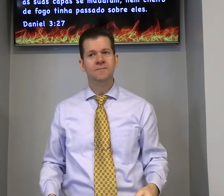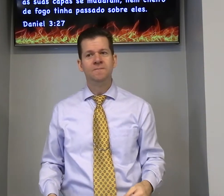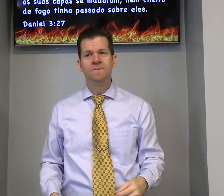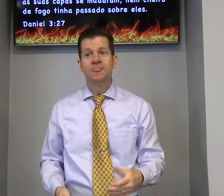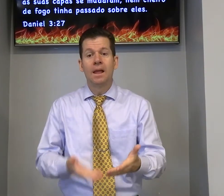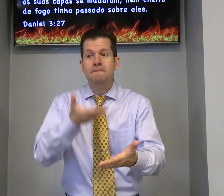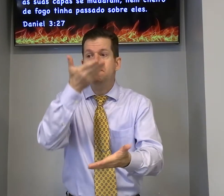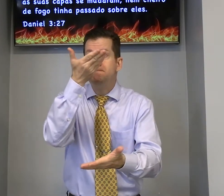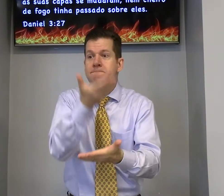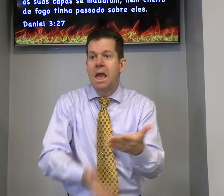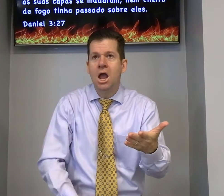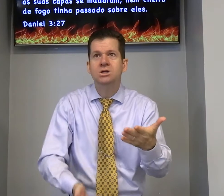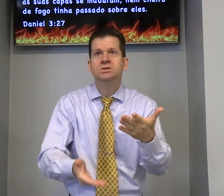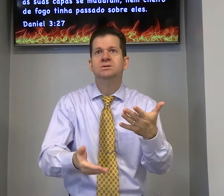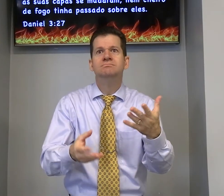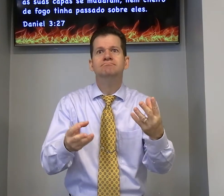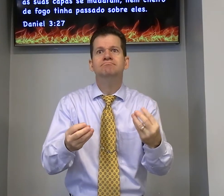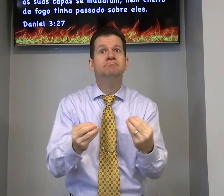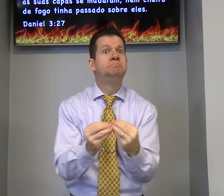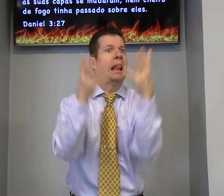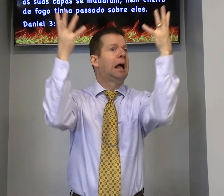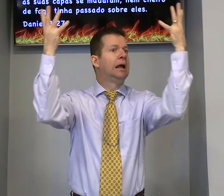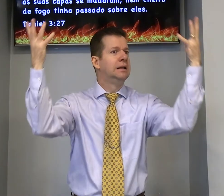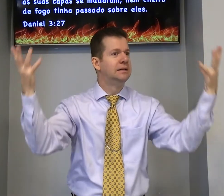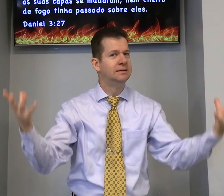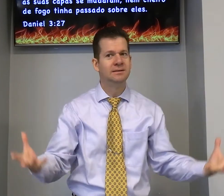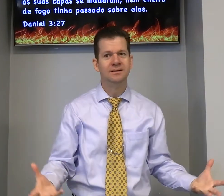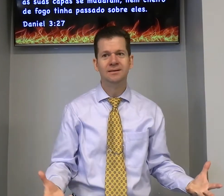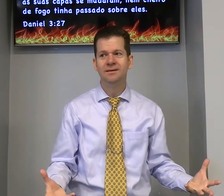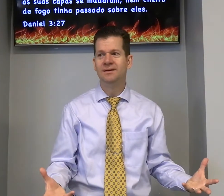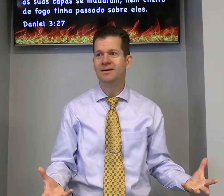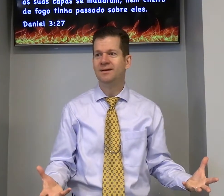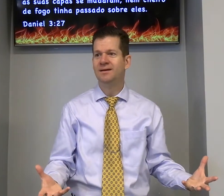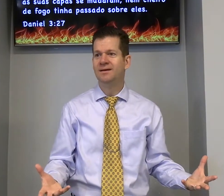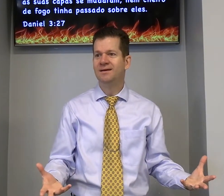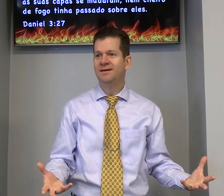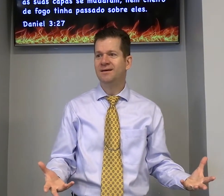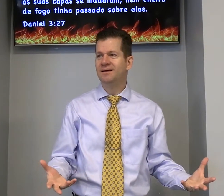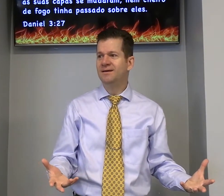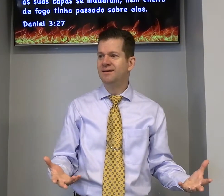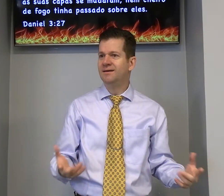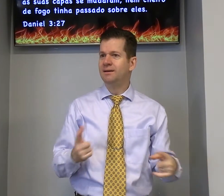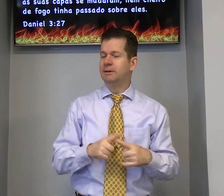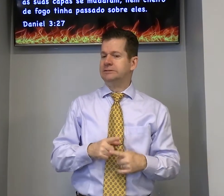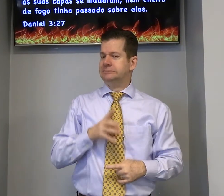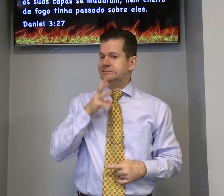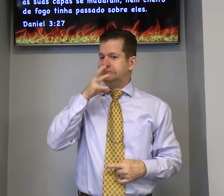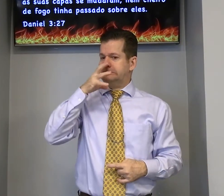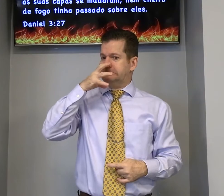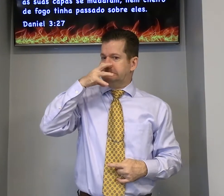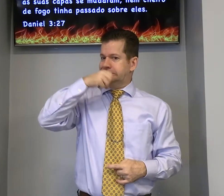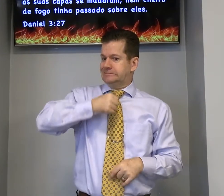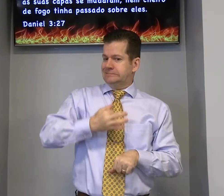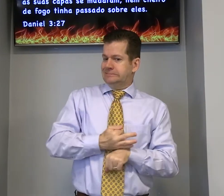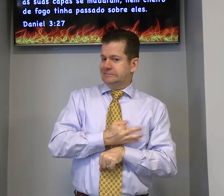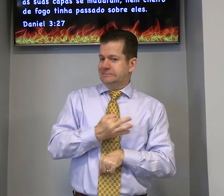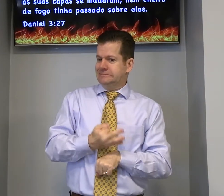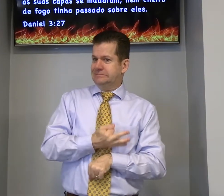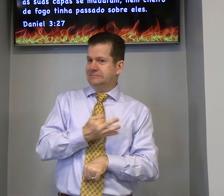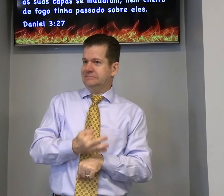vamos pensar vamos se eles não seguiram com o velho e o milagre do separamento do mar vermelho